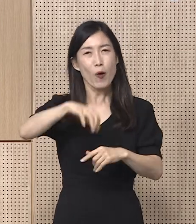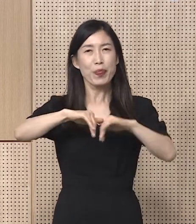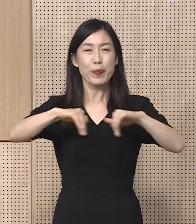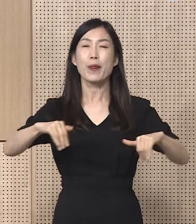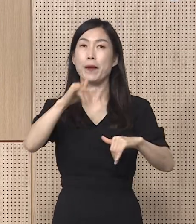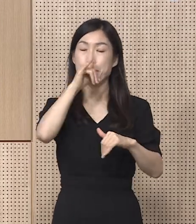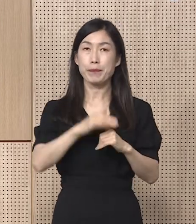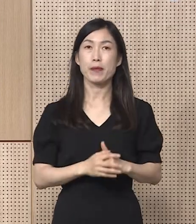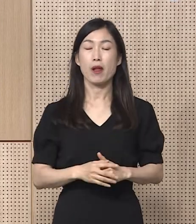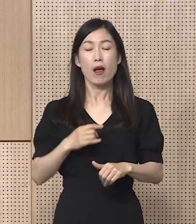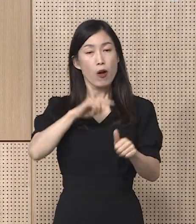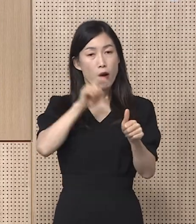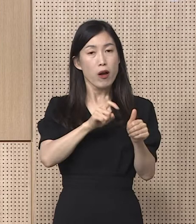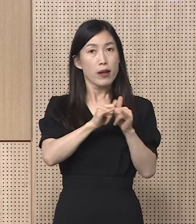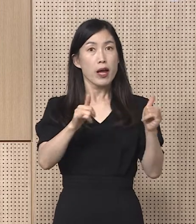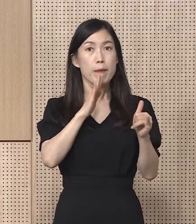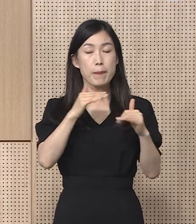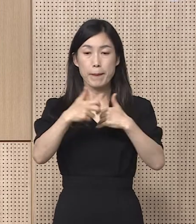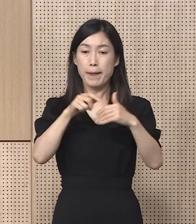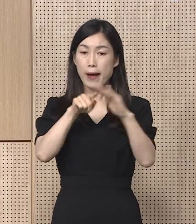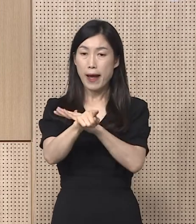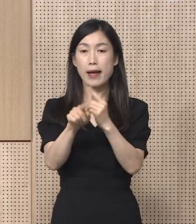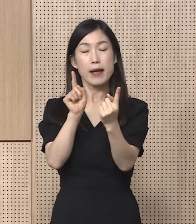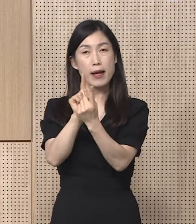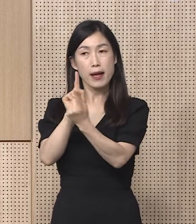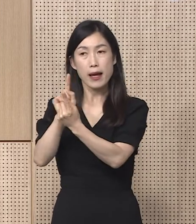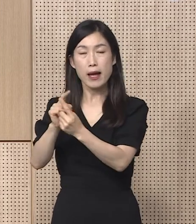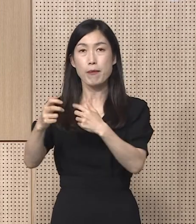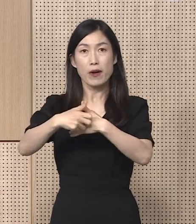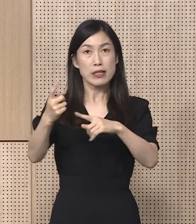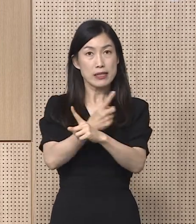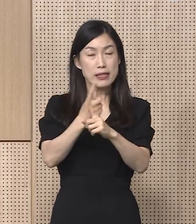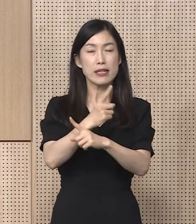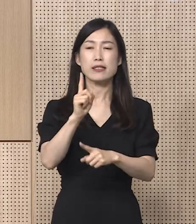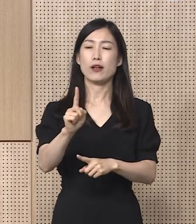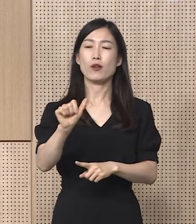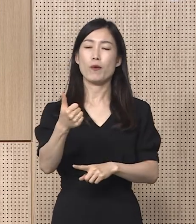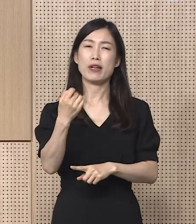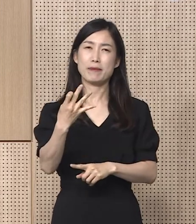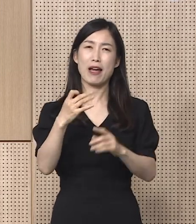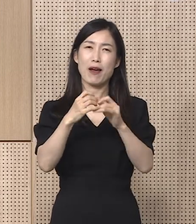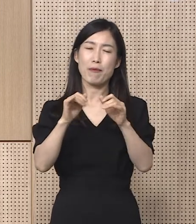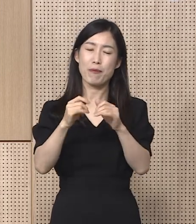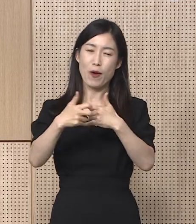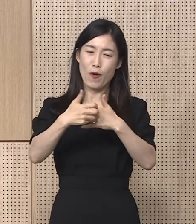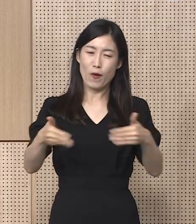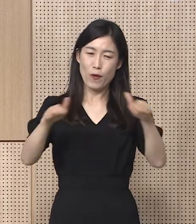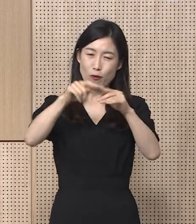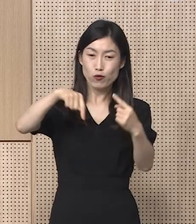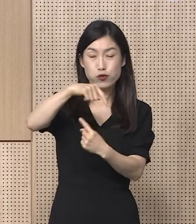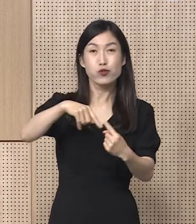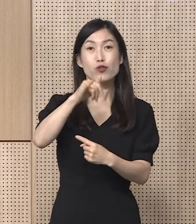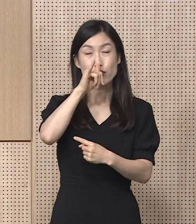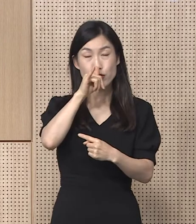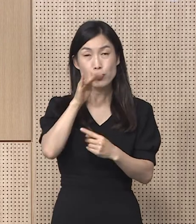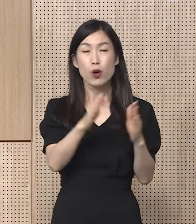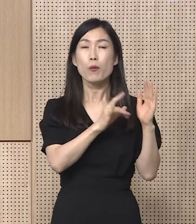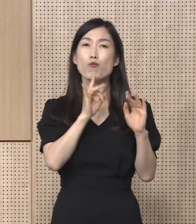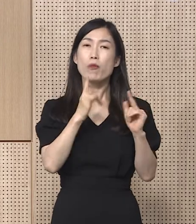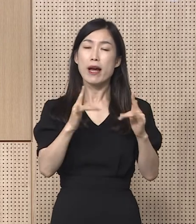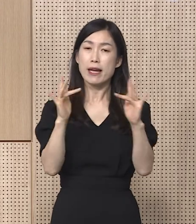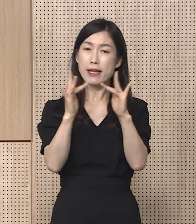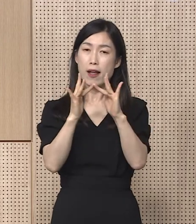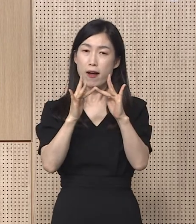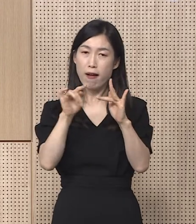확진자 대면 진료가 가능한 재택치료 외래 진료센터는 1,544개소가 운영 중이며 포털사이트 통을 통해서